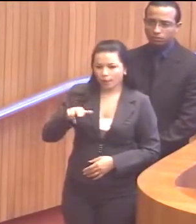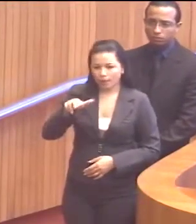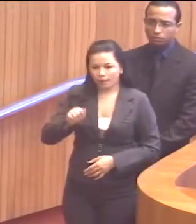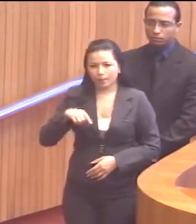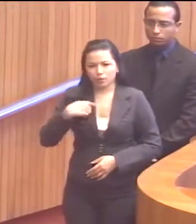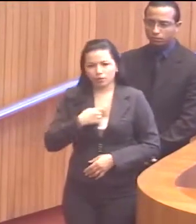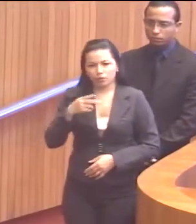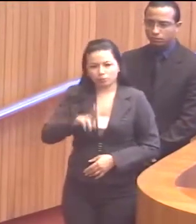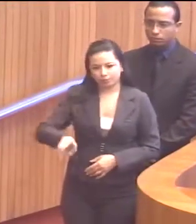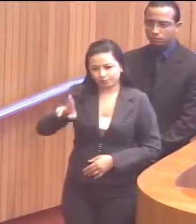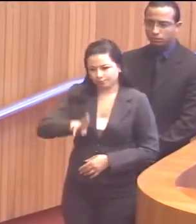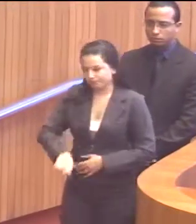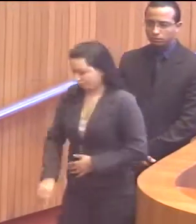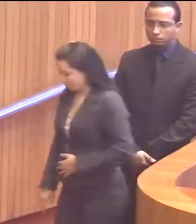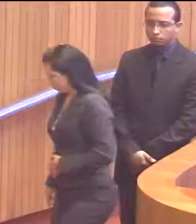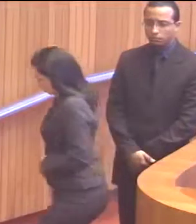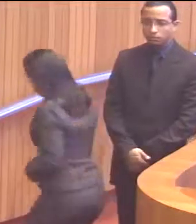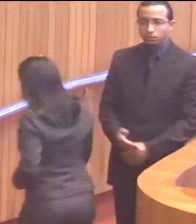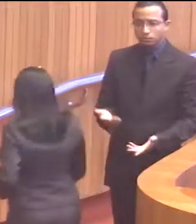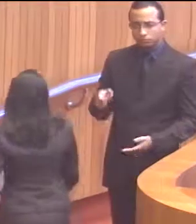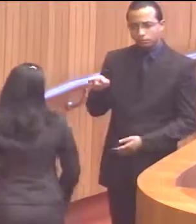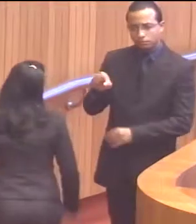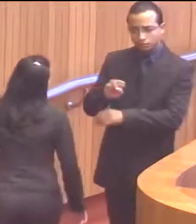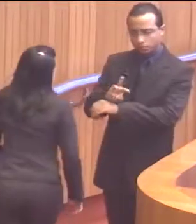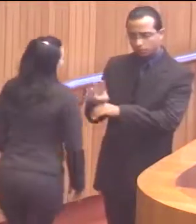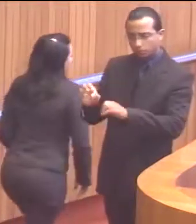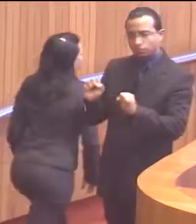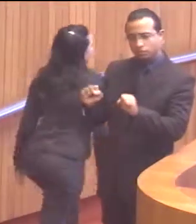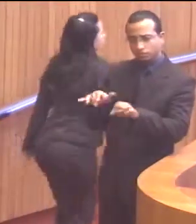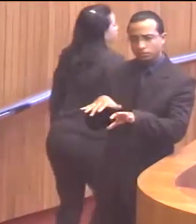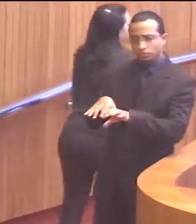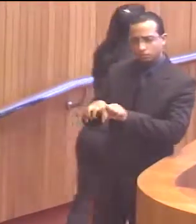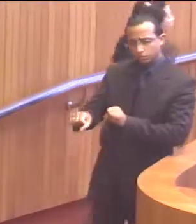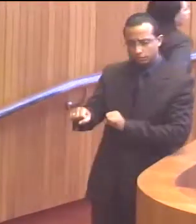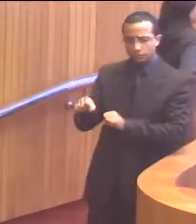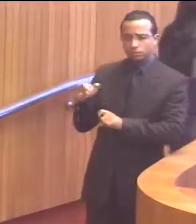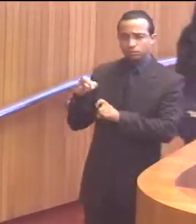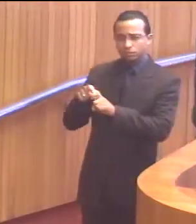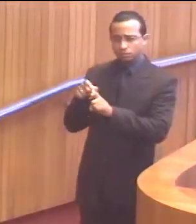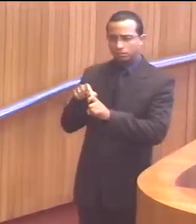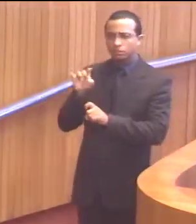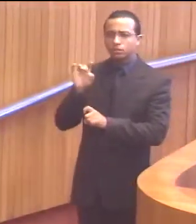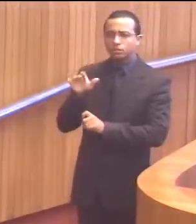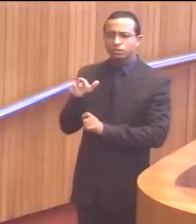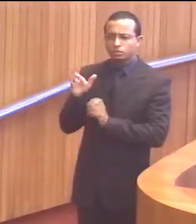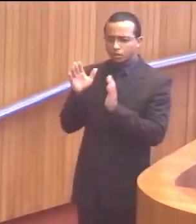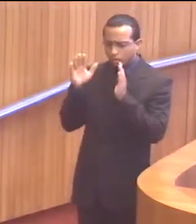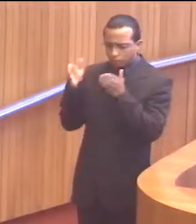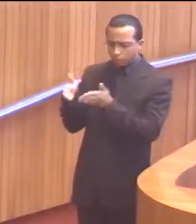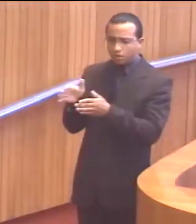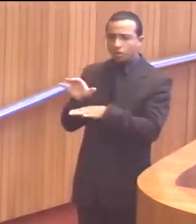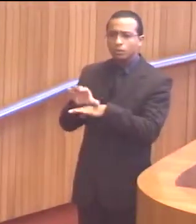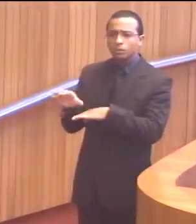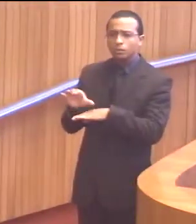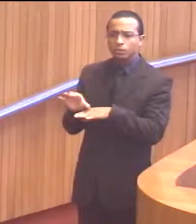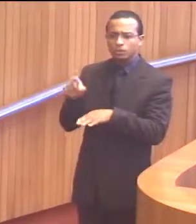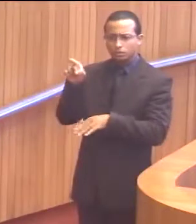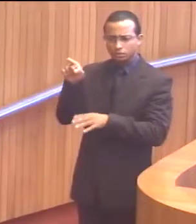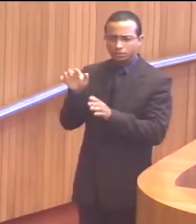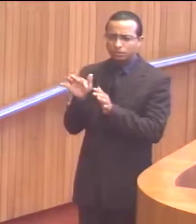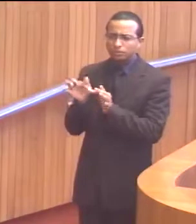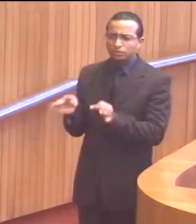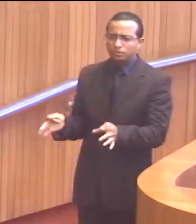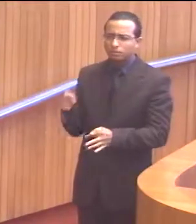UEMA é a nossa universidade. A UEMA poderia formar médicos, não apenas no curso precário que funciona hoje em